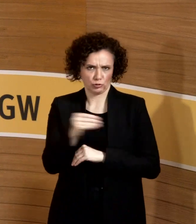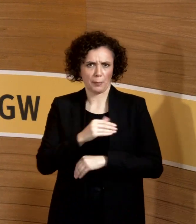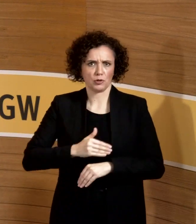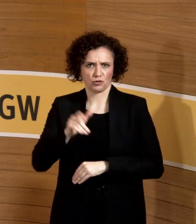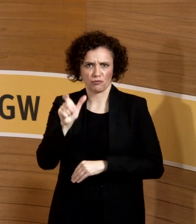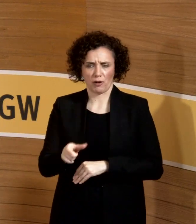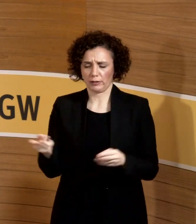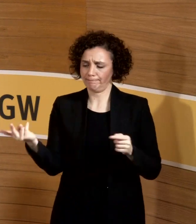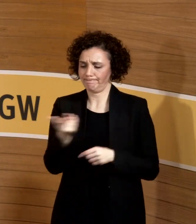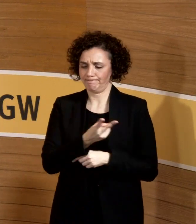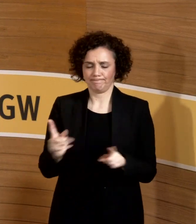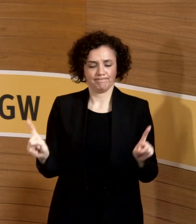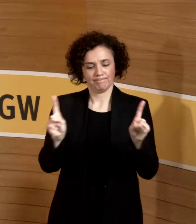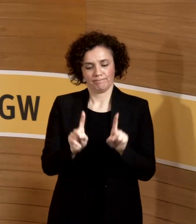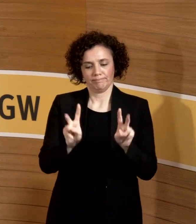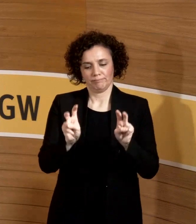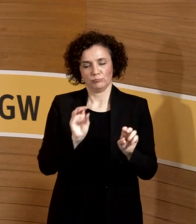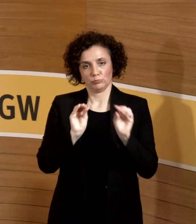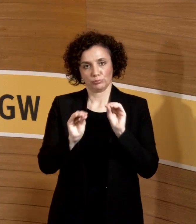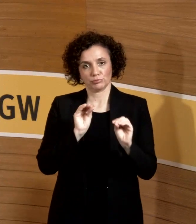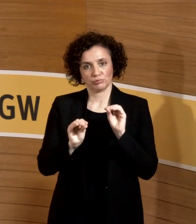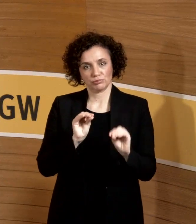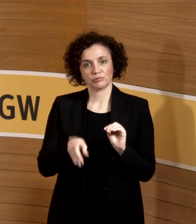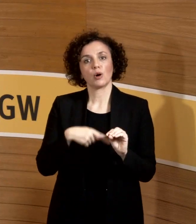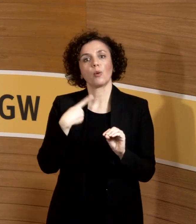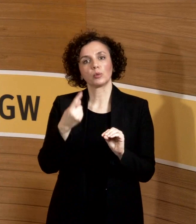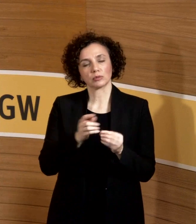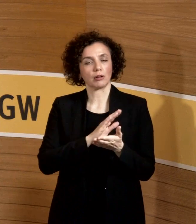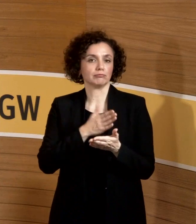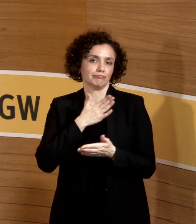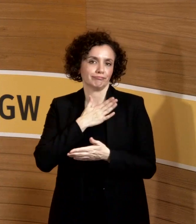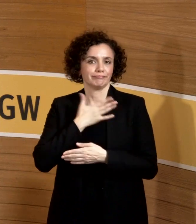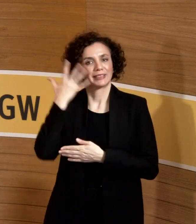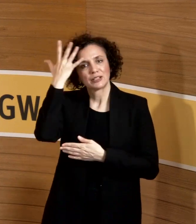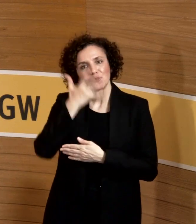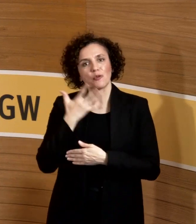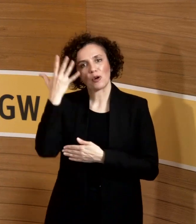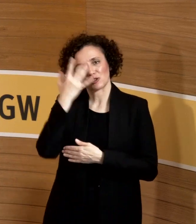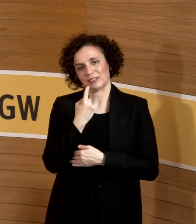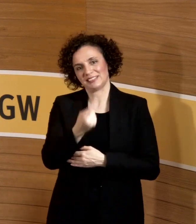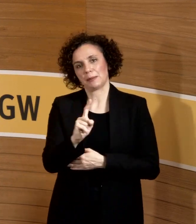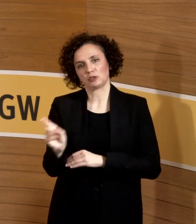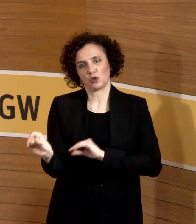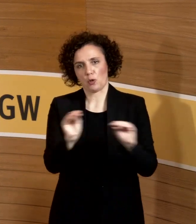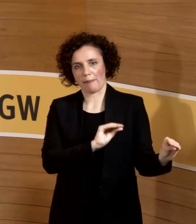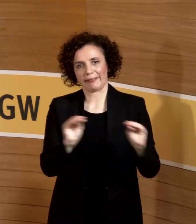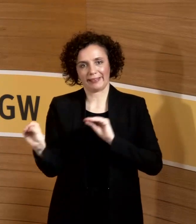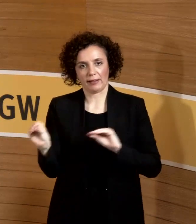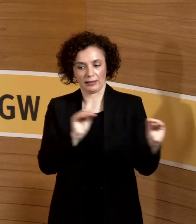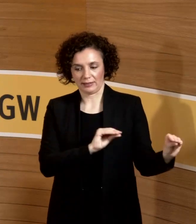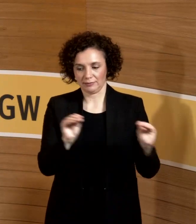unseren Vorstellungen, soll eben diese Informationen da übertragen. Und letztendlich sehen Sie da die Tabelle,